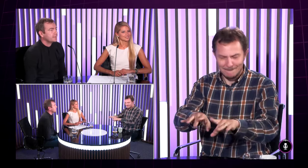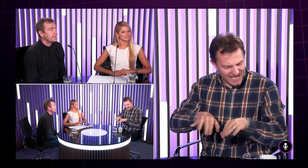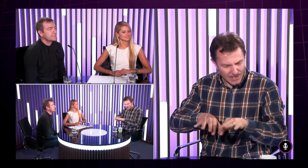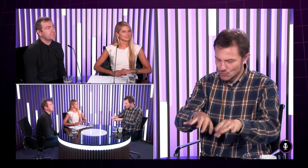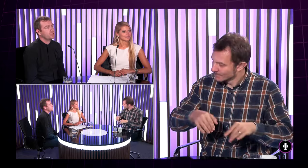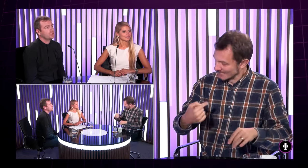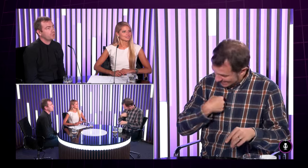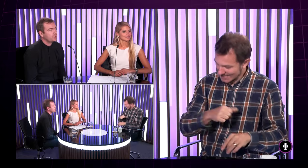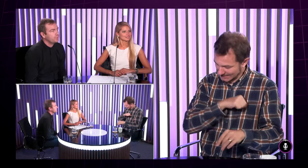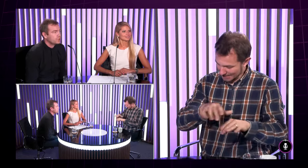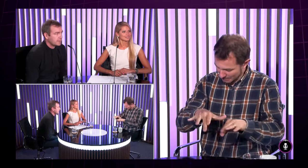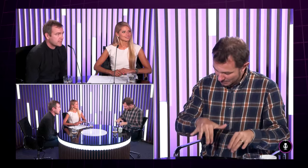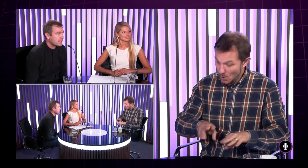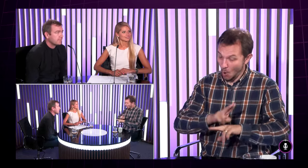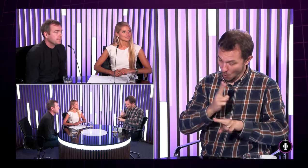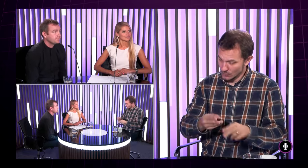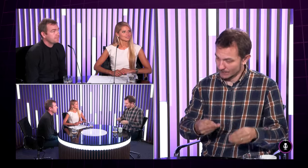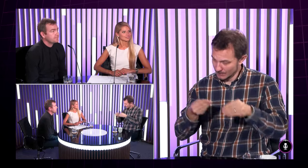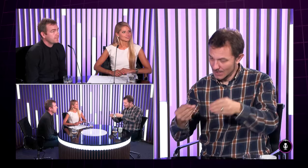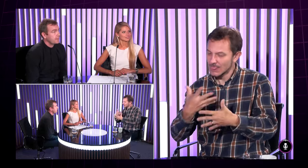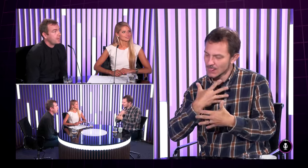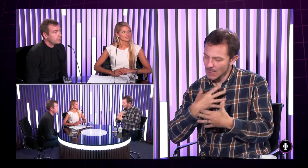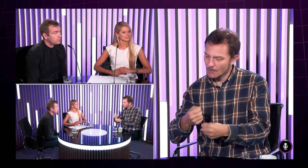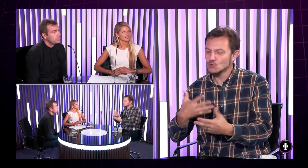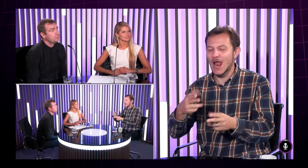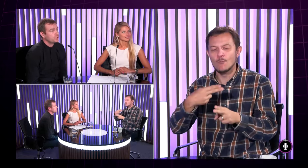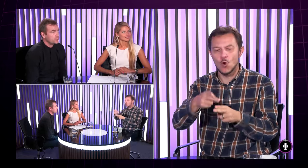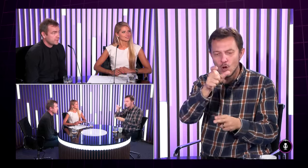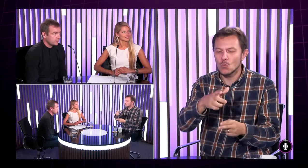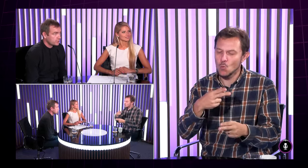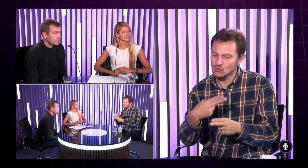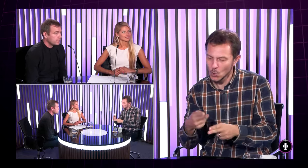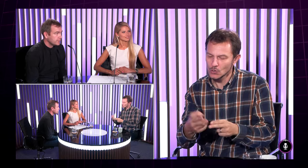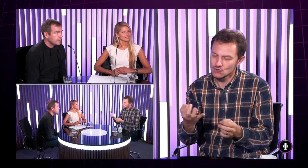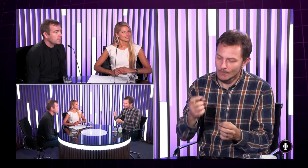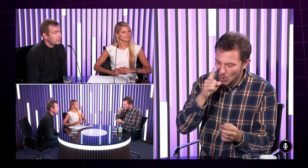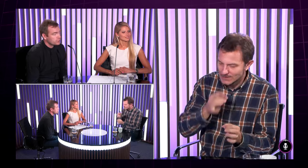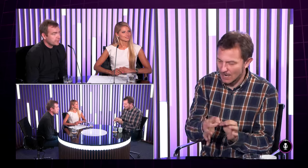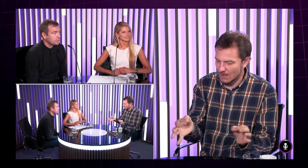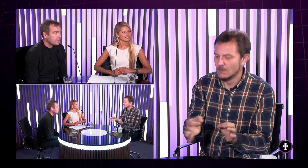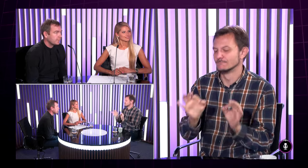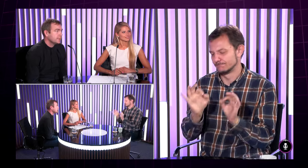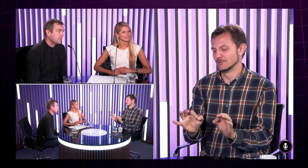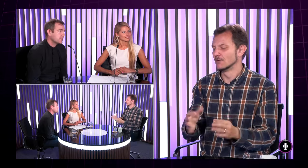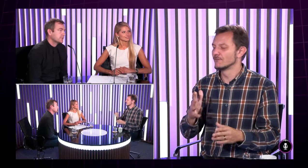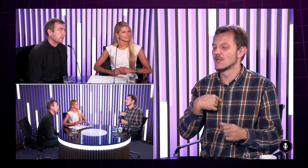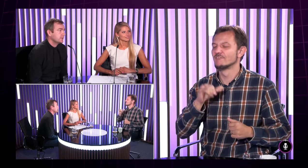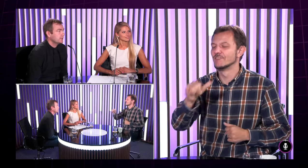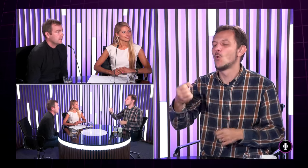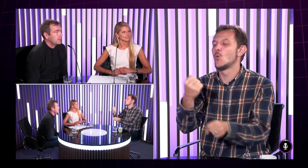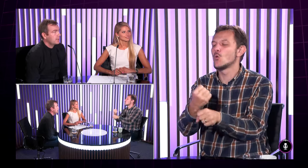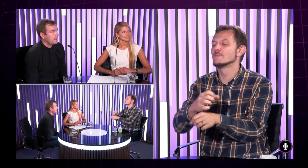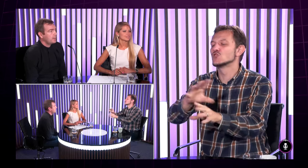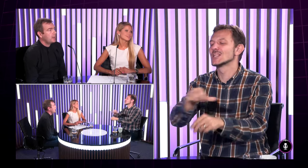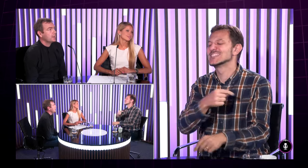rovnako aj text všetko všetko píšem ja sám a potom ho môžem ukázať tlmočníkovi tlmočník mi upraví pozrie sa